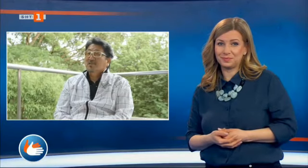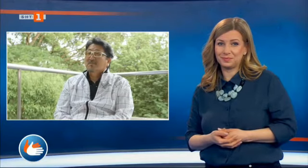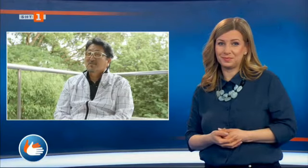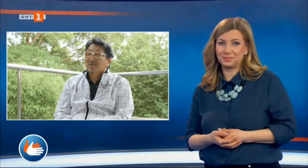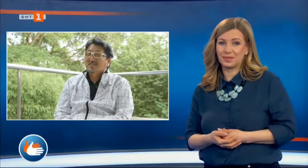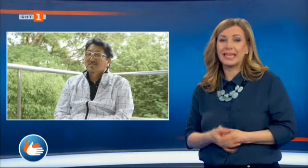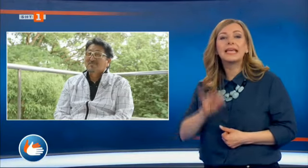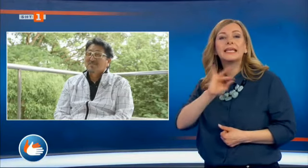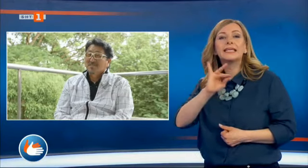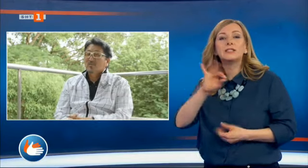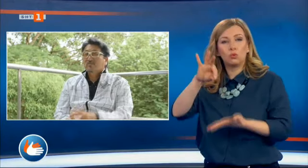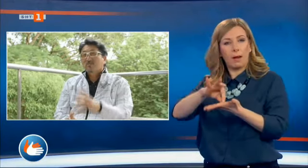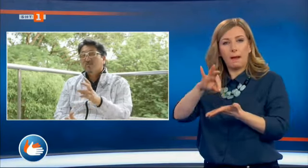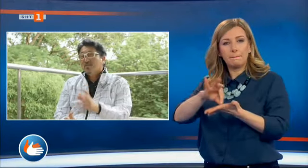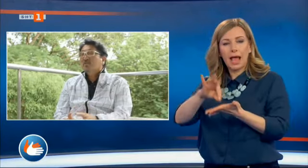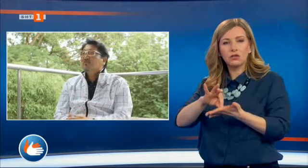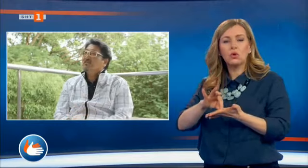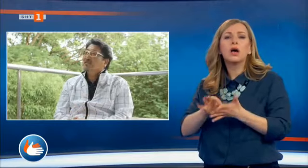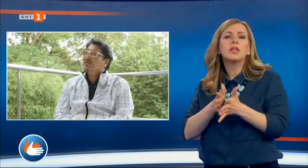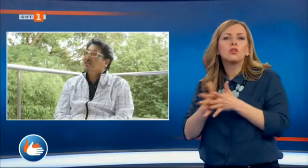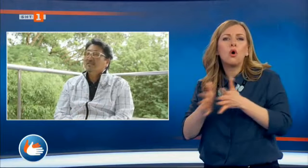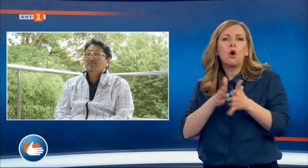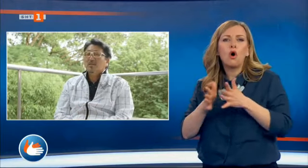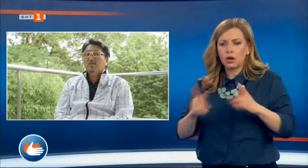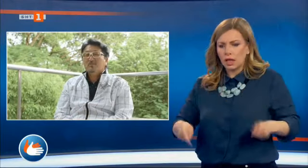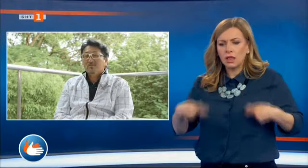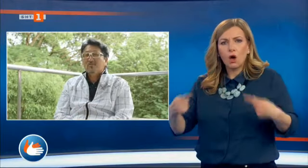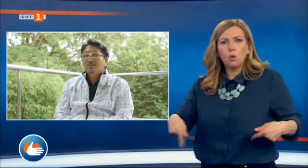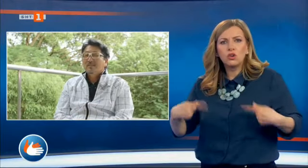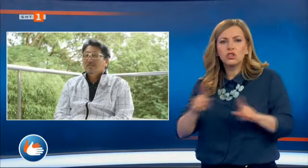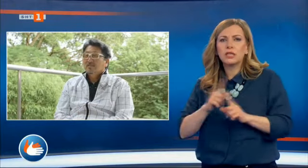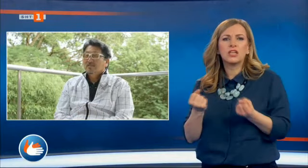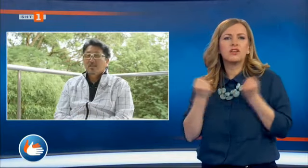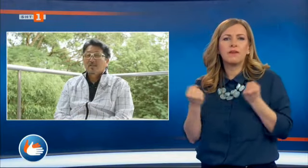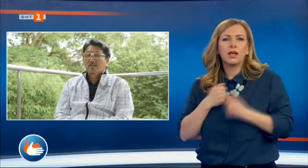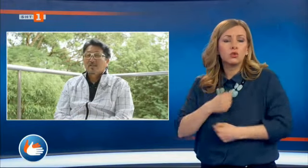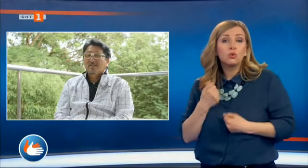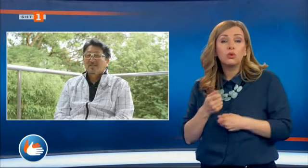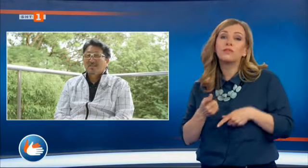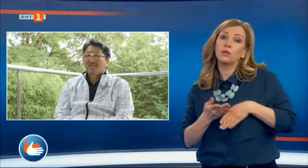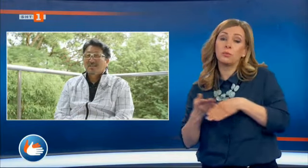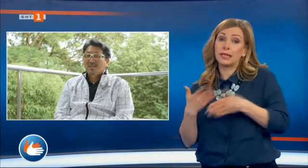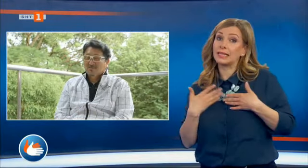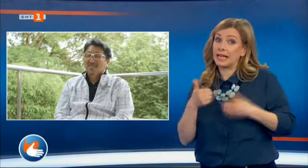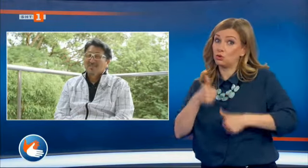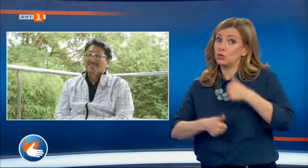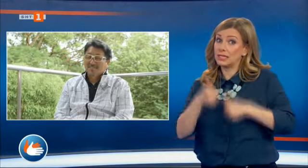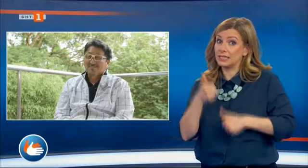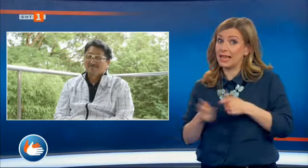ИИЗУКА е място, където животът на хората в инвалидни колички не е труден, и смятам, че за това допринася и нашият шампионат по тенис.